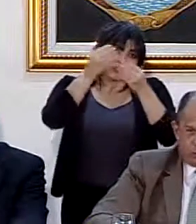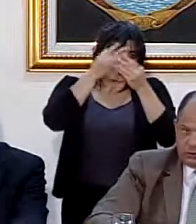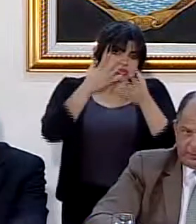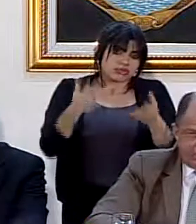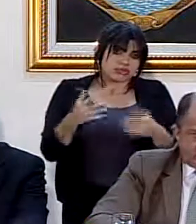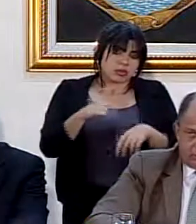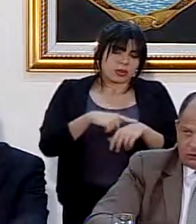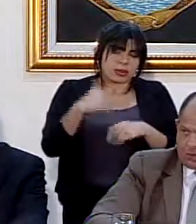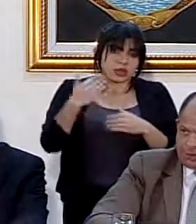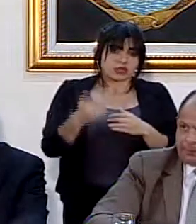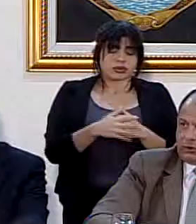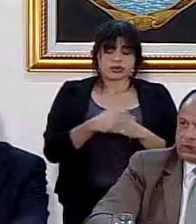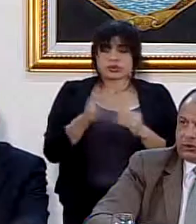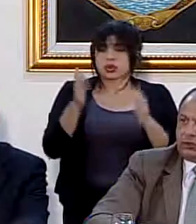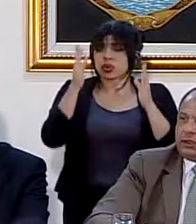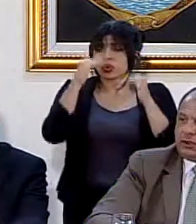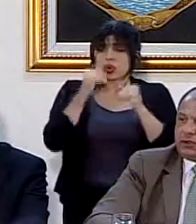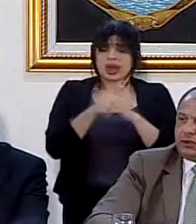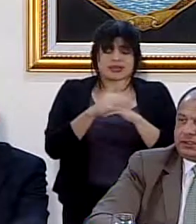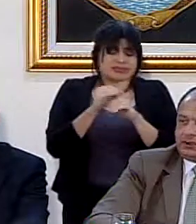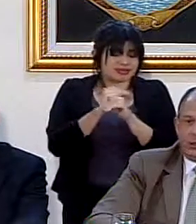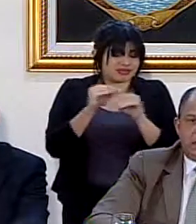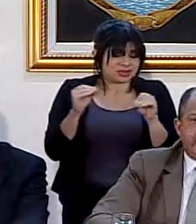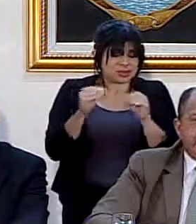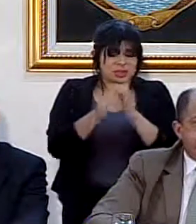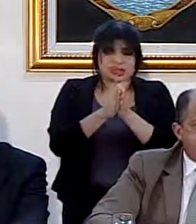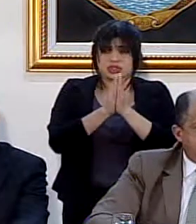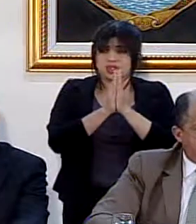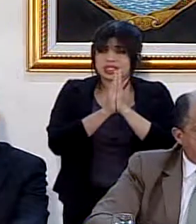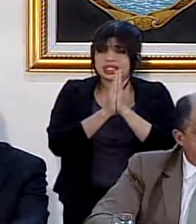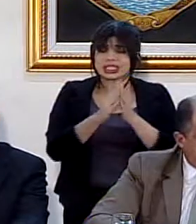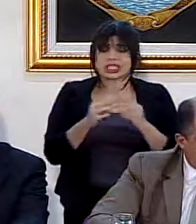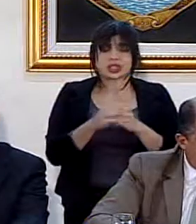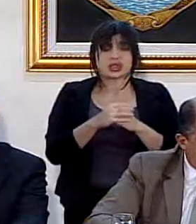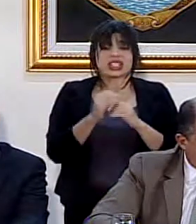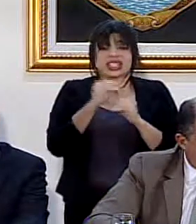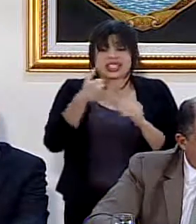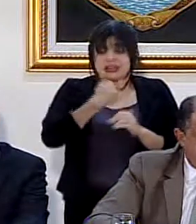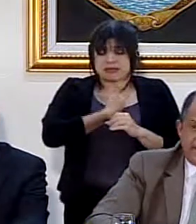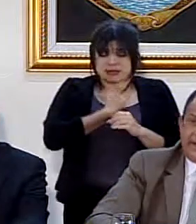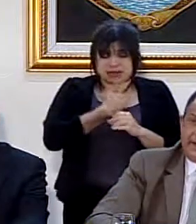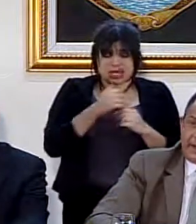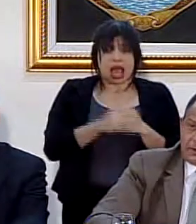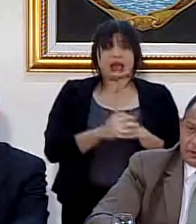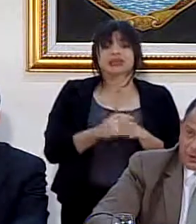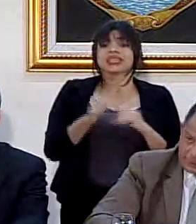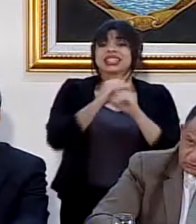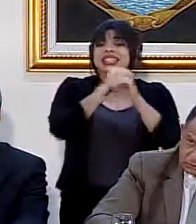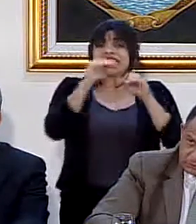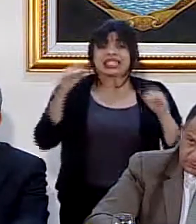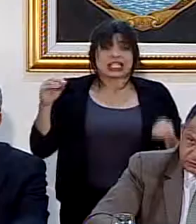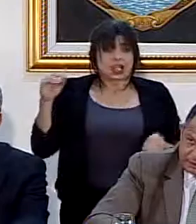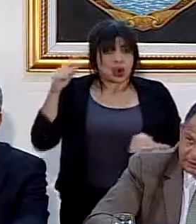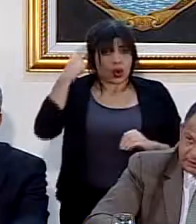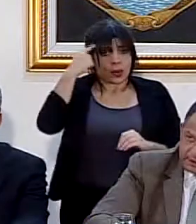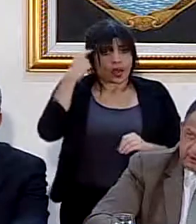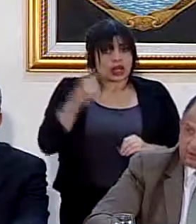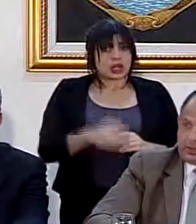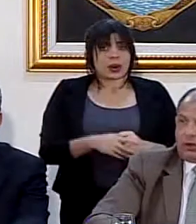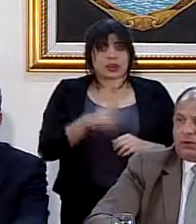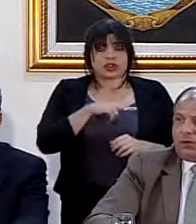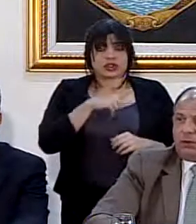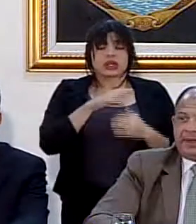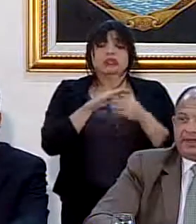oportunamente. No hay, por lo tanto, ninguna solicitud, ni de mía en lo personal, ni del gobierno en lo personal,